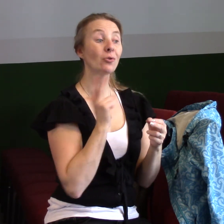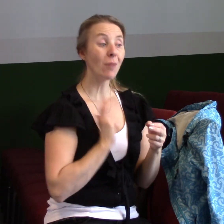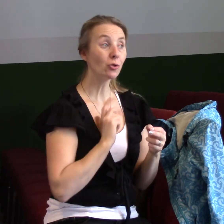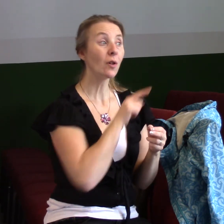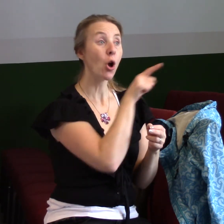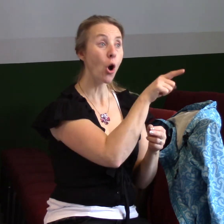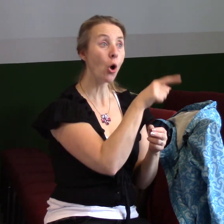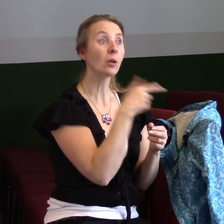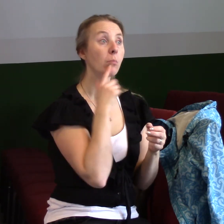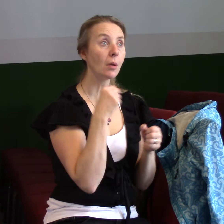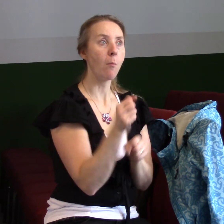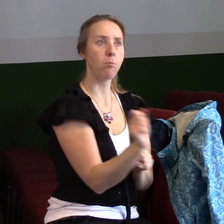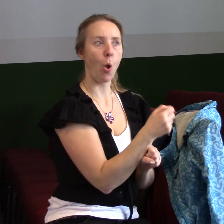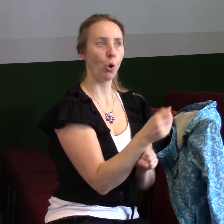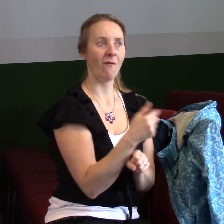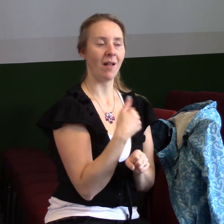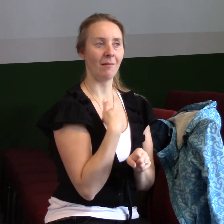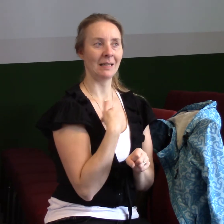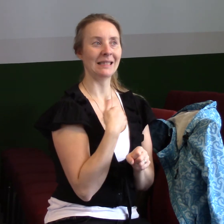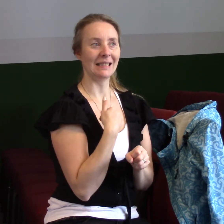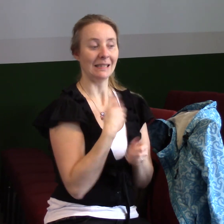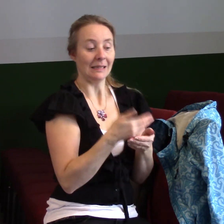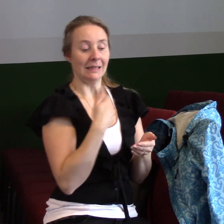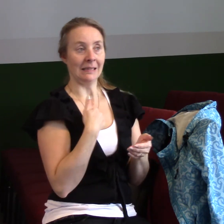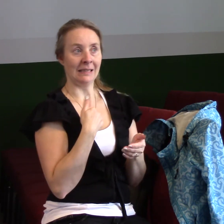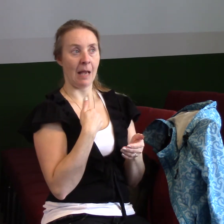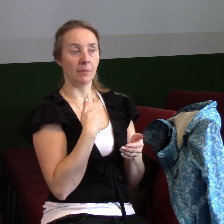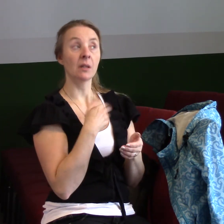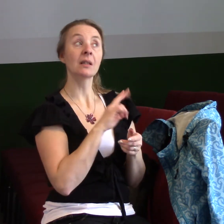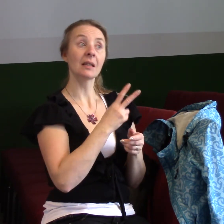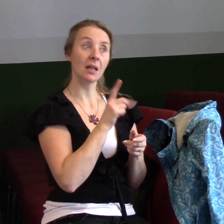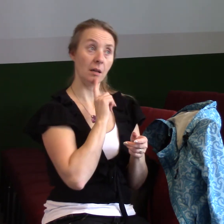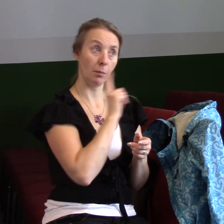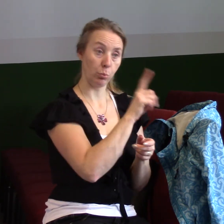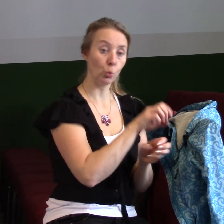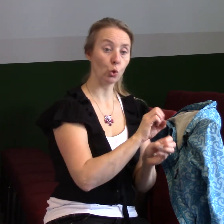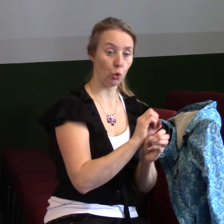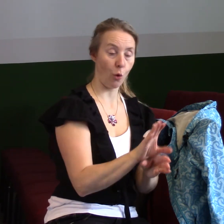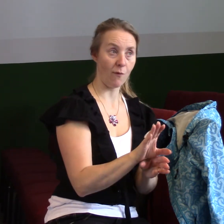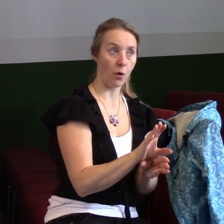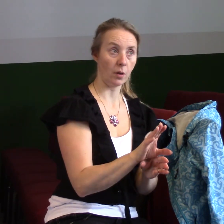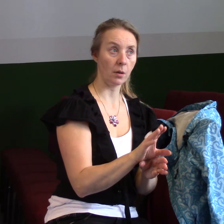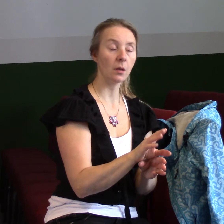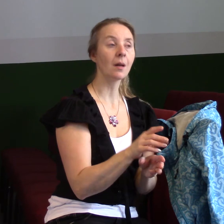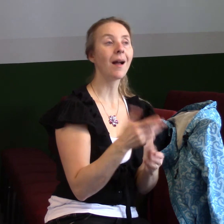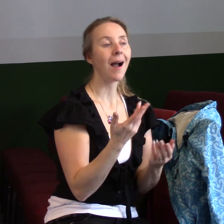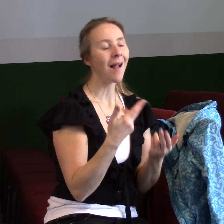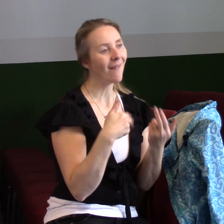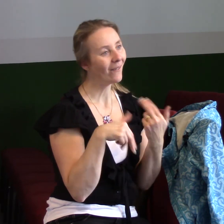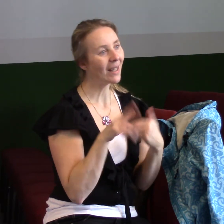vybojují za ně jejich boj. A pán Bůh to někdy dovolí, ale pak to vždycky většinou skončí a pak lidé